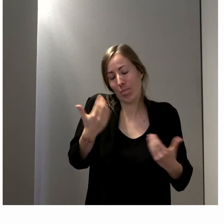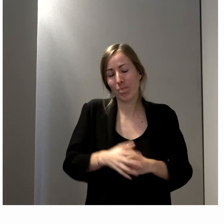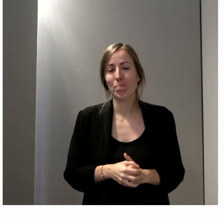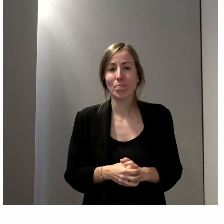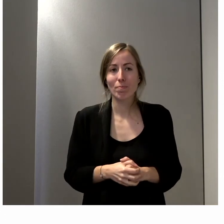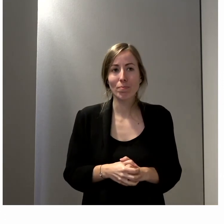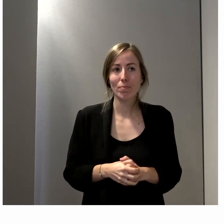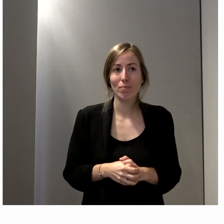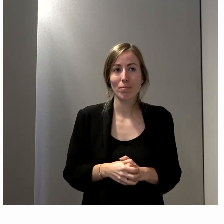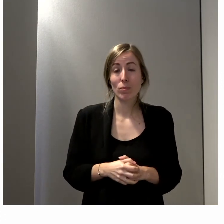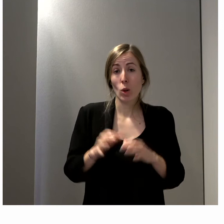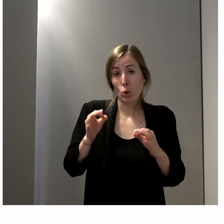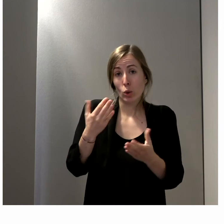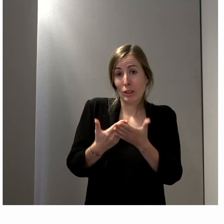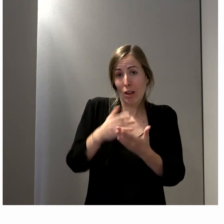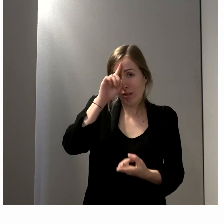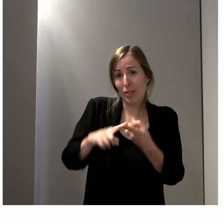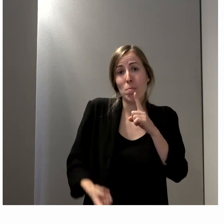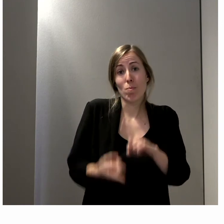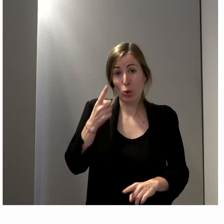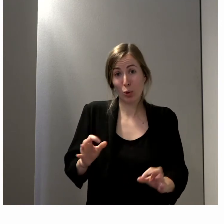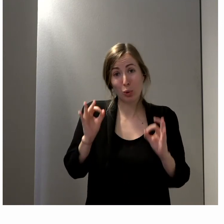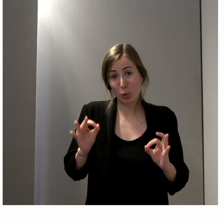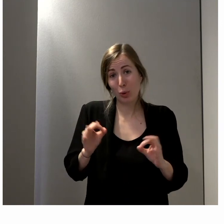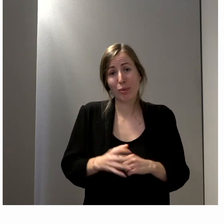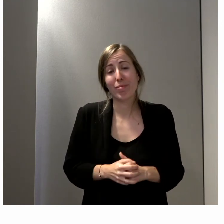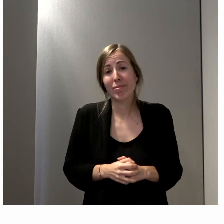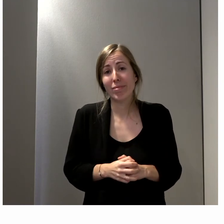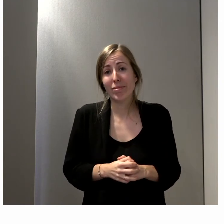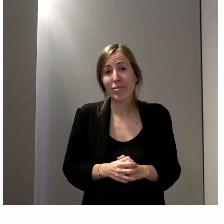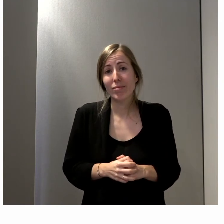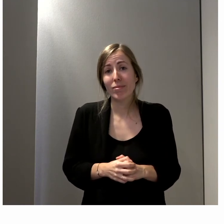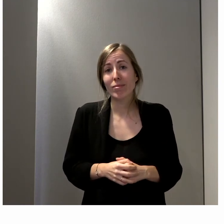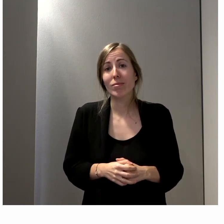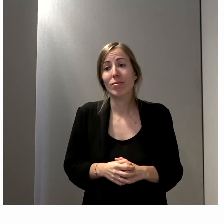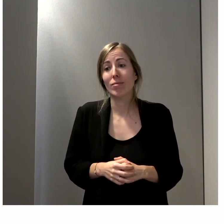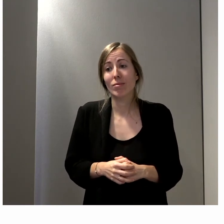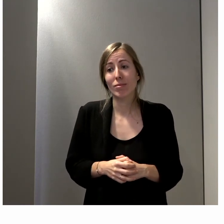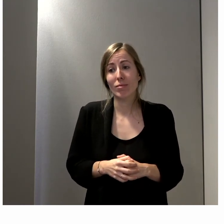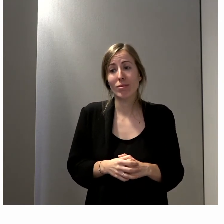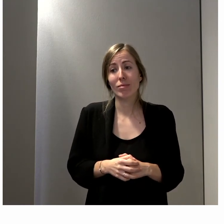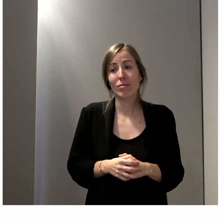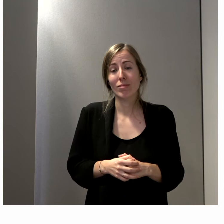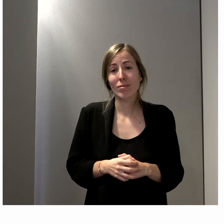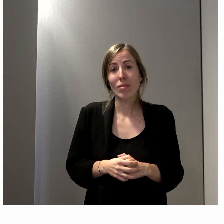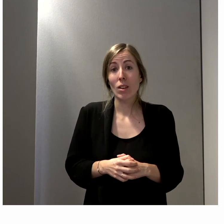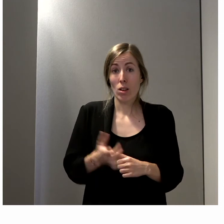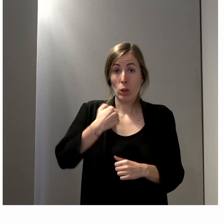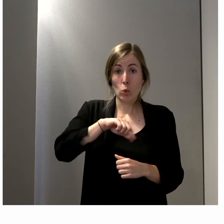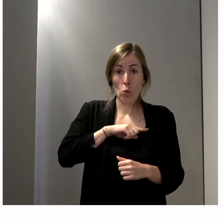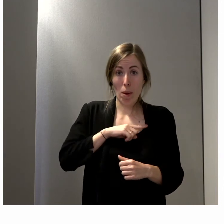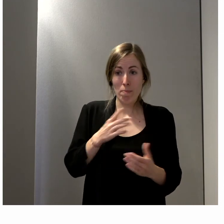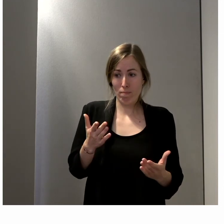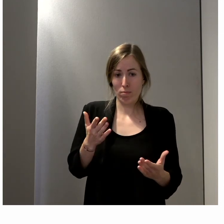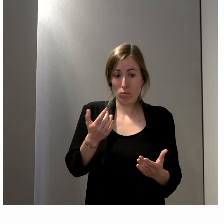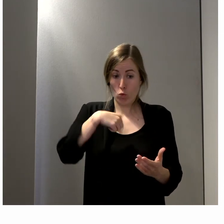Oui. Oui, tout à fait. Et c'est vrai que, donc c'est à nous d'aller vers les partis